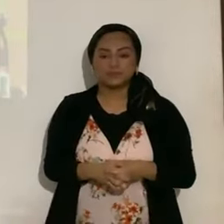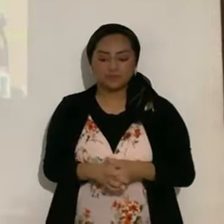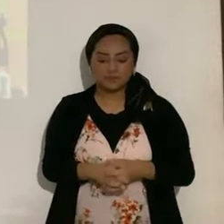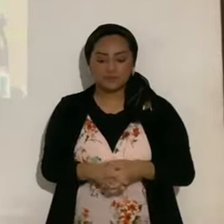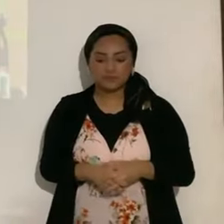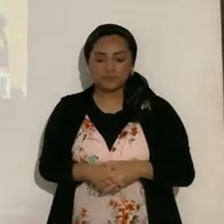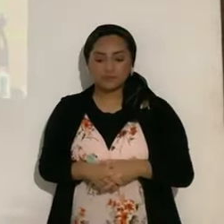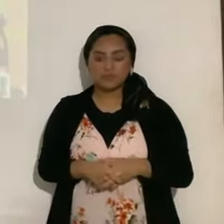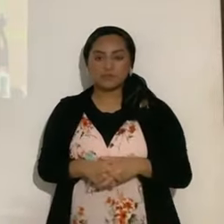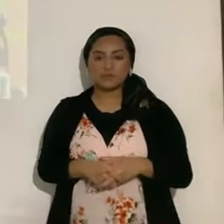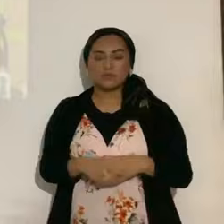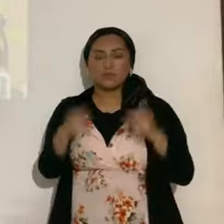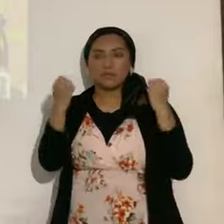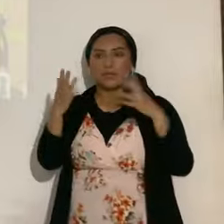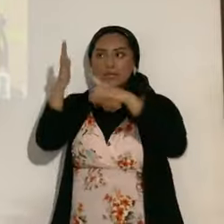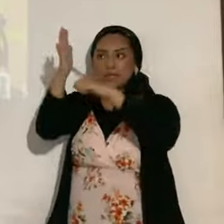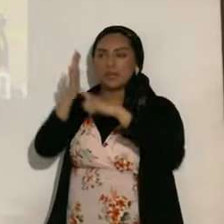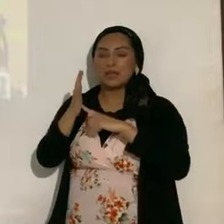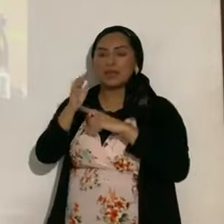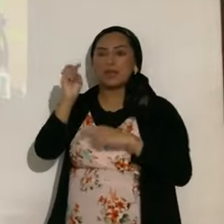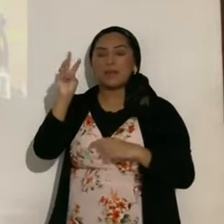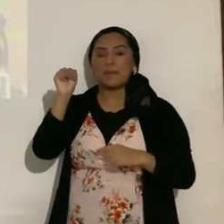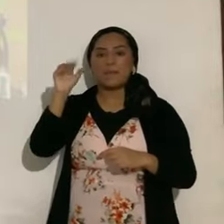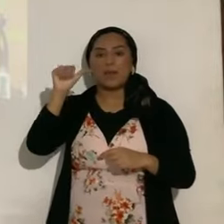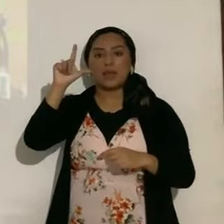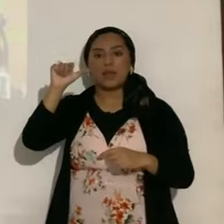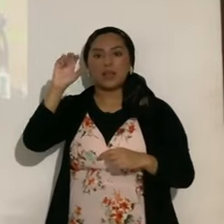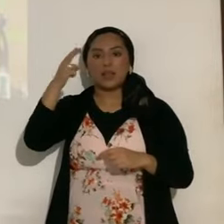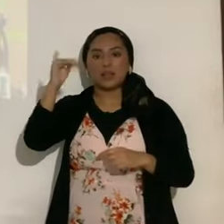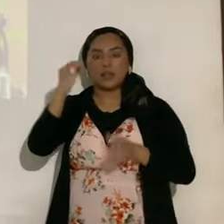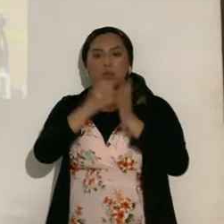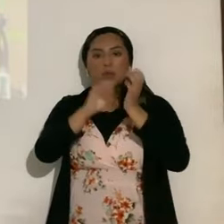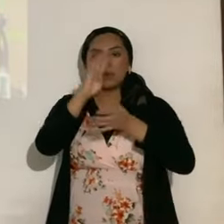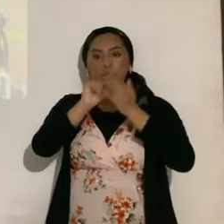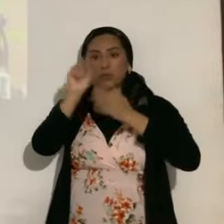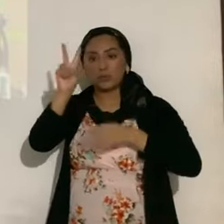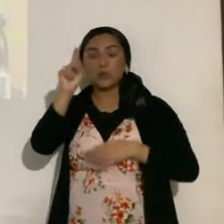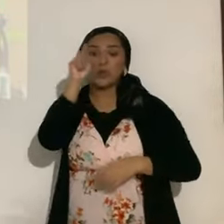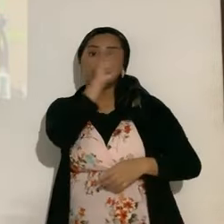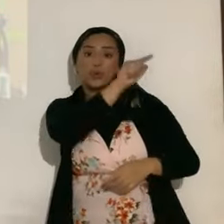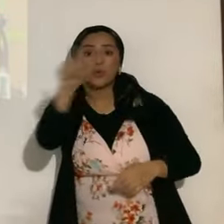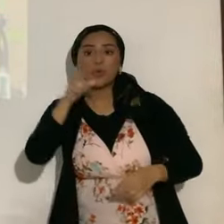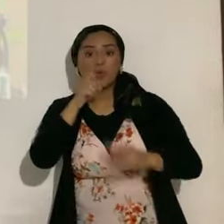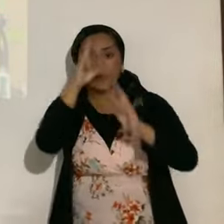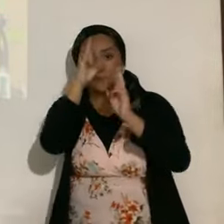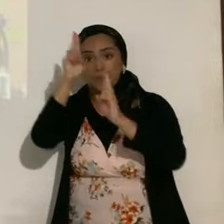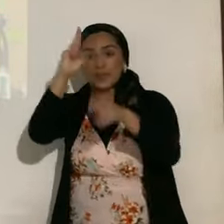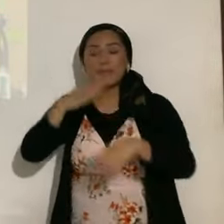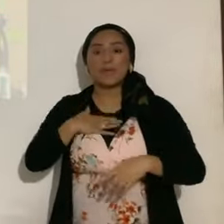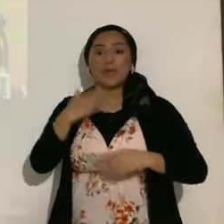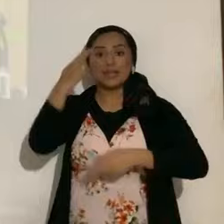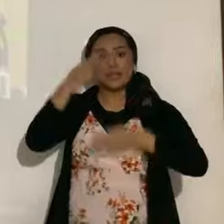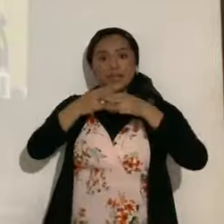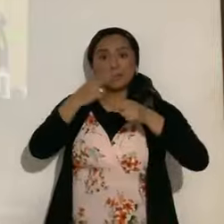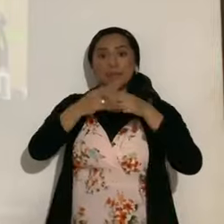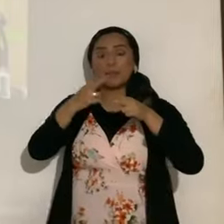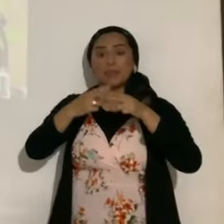muchas señales. Malaquías 4, 2, más a vosotros los que teméis mi nombre, nacerá el sol de justicia, se está